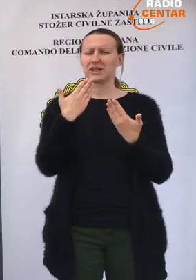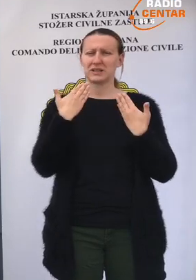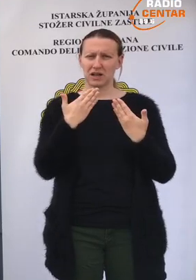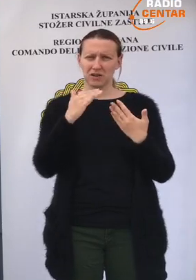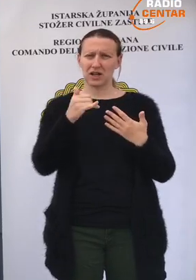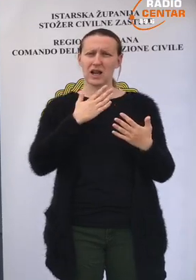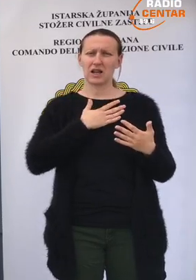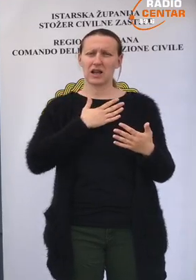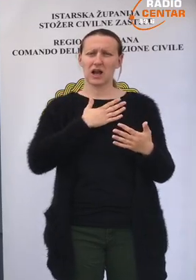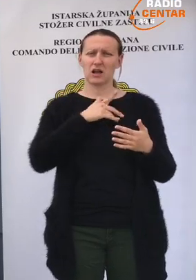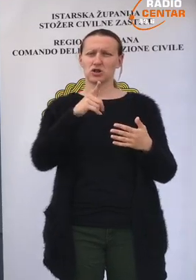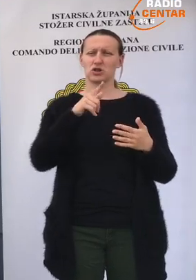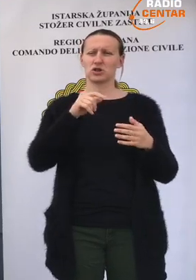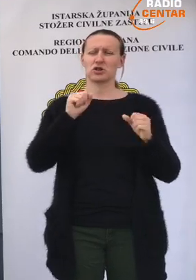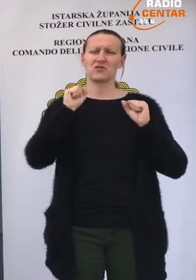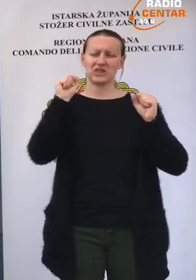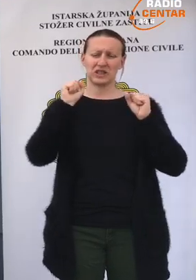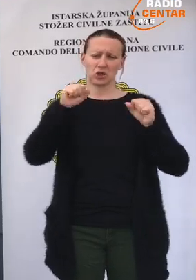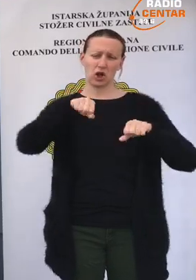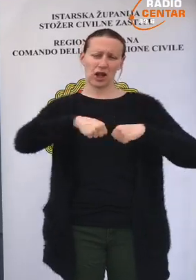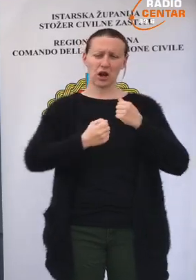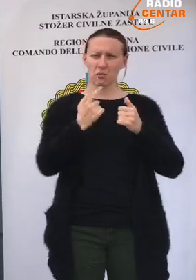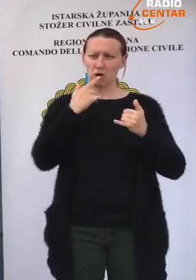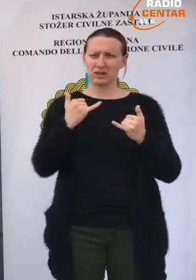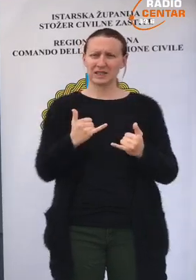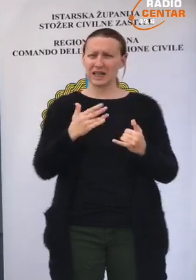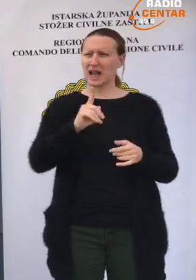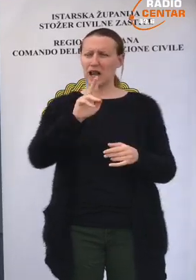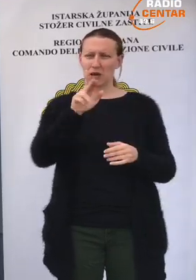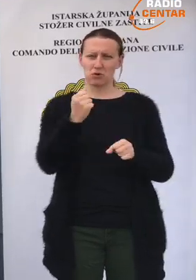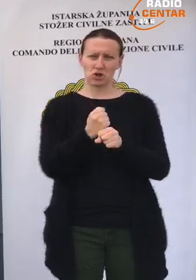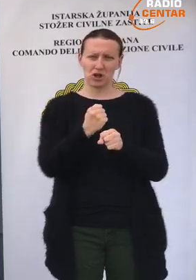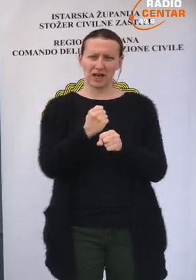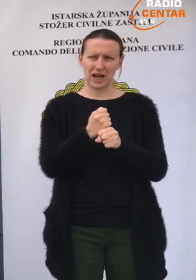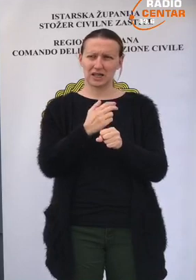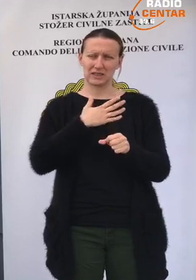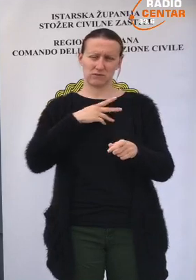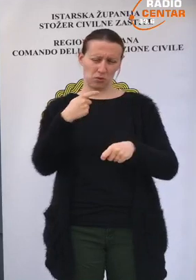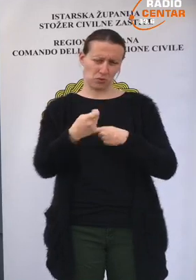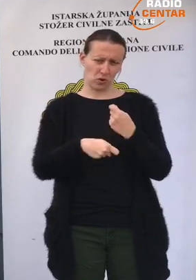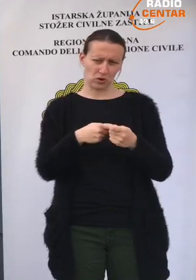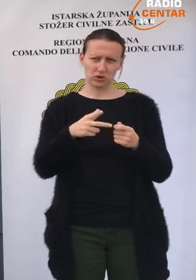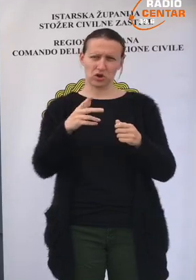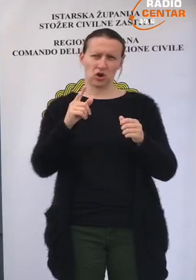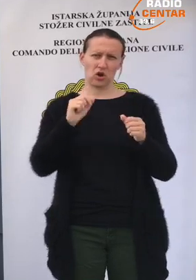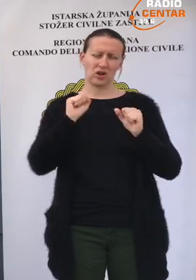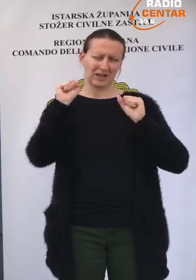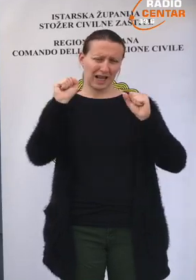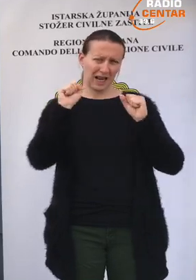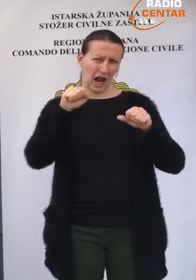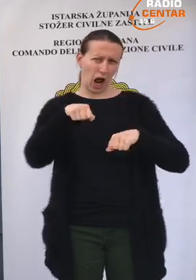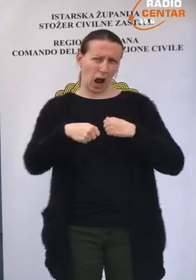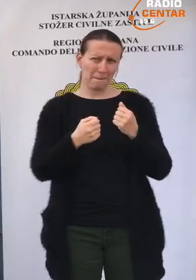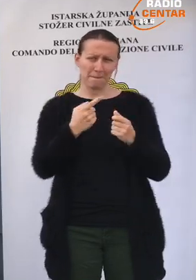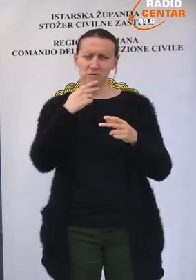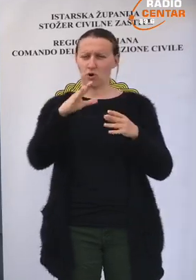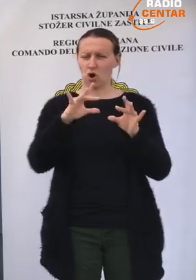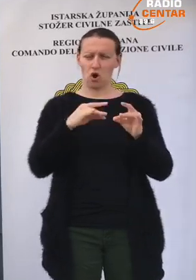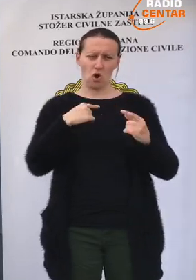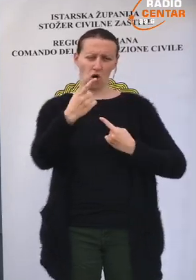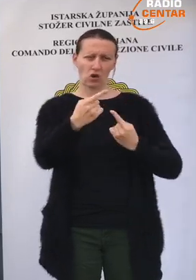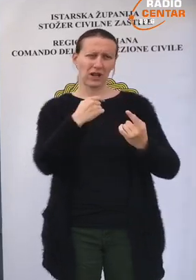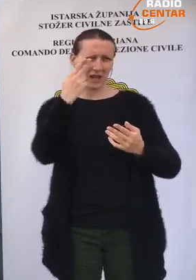zahvalili su naši fizioterapeuti koji u ovom trenutku ne mogu raditi svoj posao fizioterapije zbog direktnog